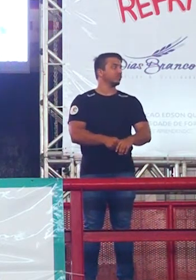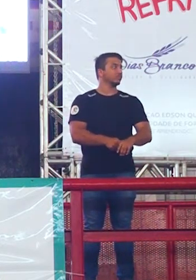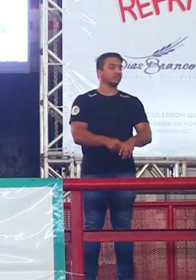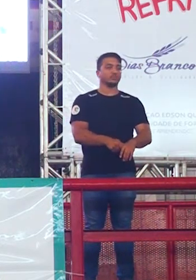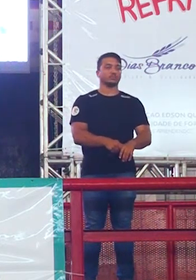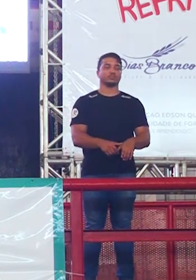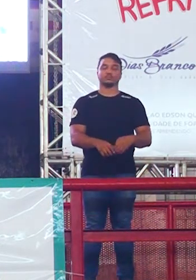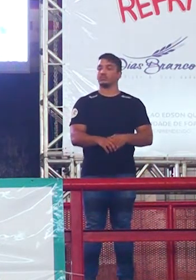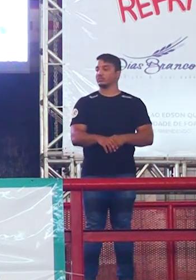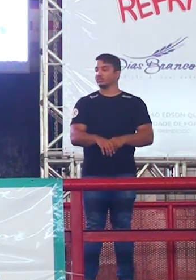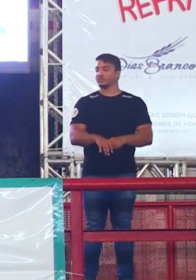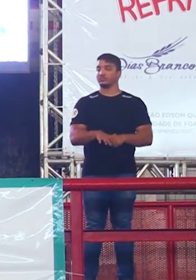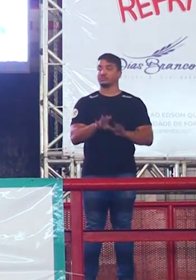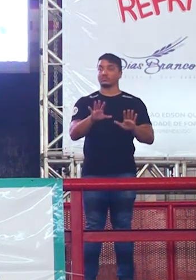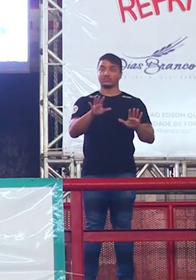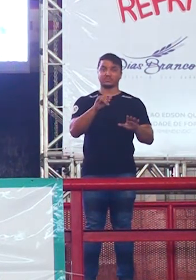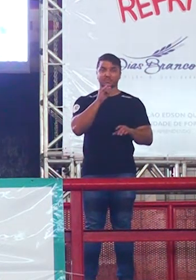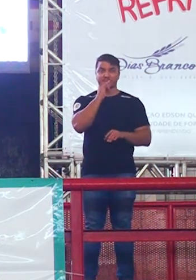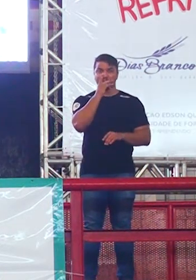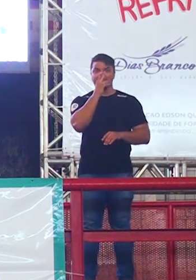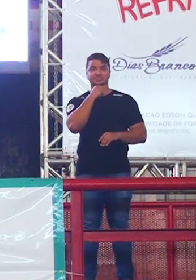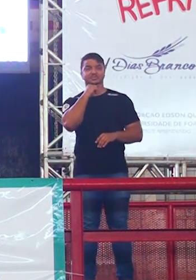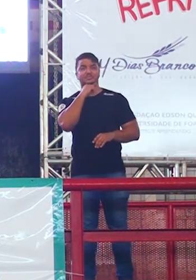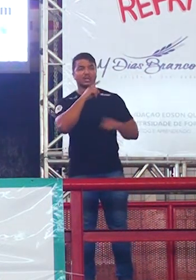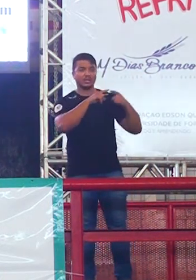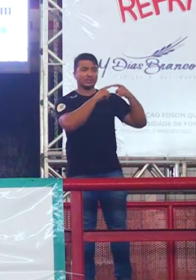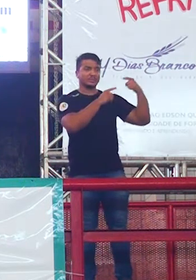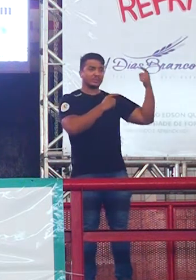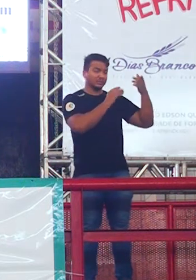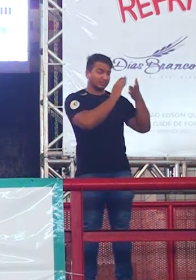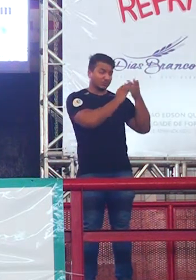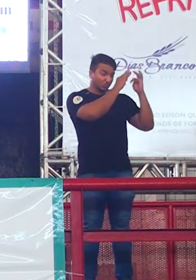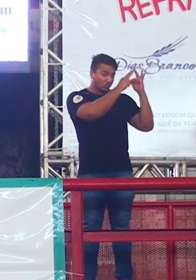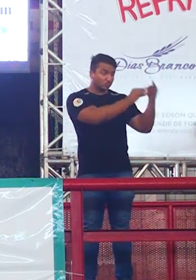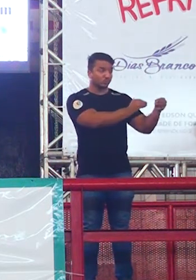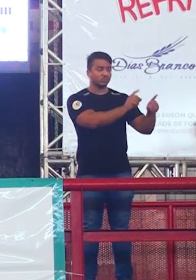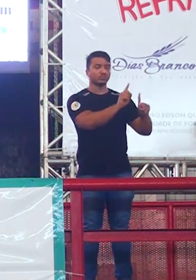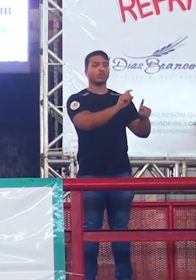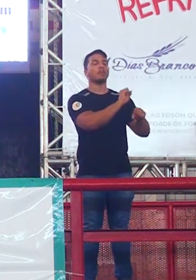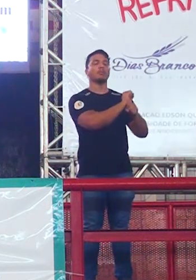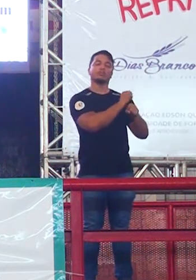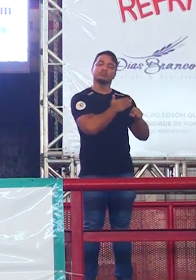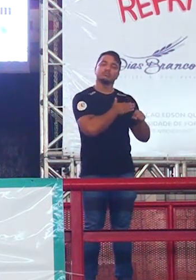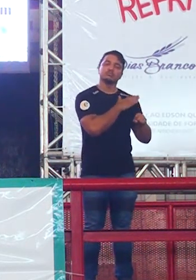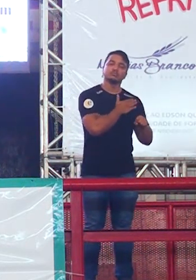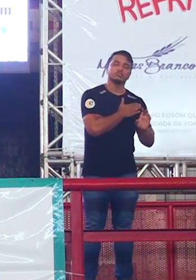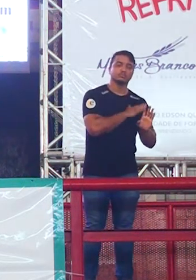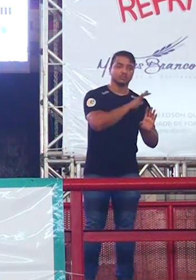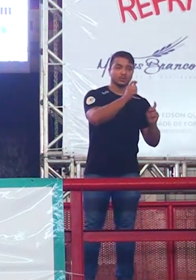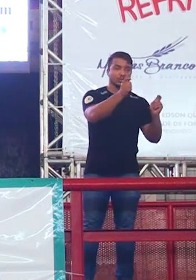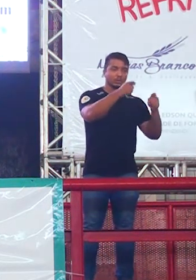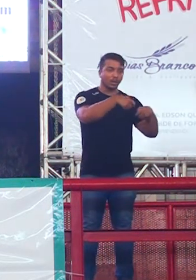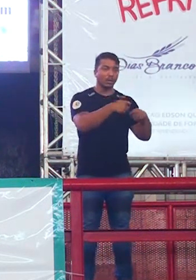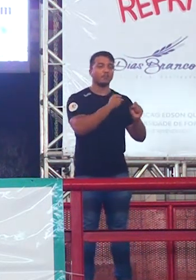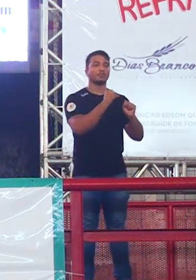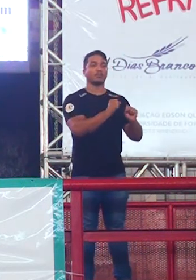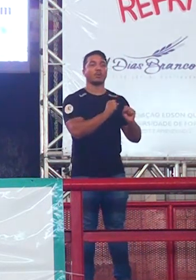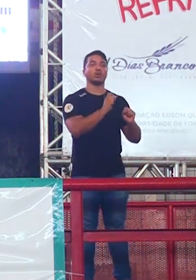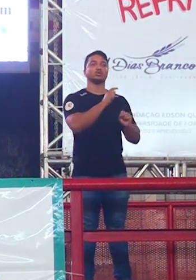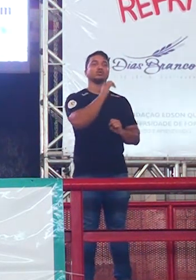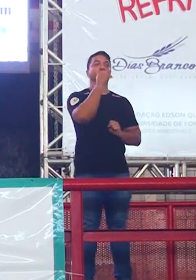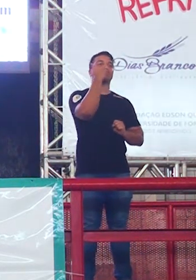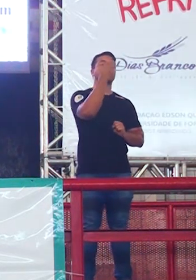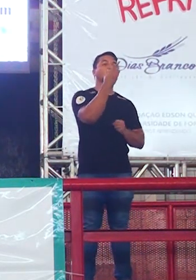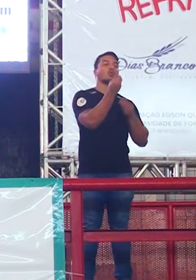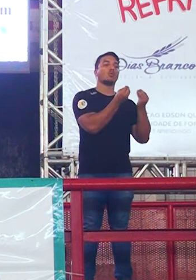Caso não dê tempo de trabalharmos todo o material, a gente pode ir aí, ó, você pode solicitar material extra pelas